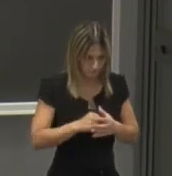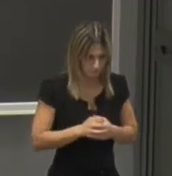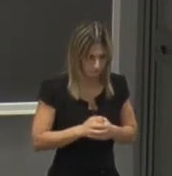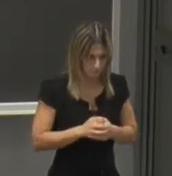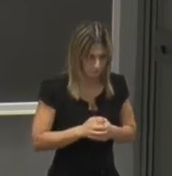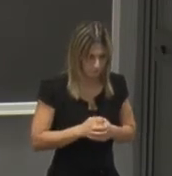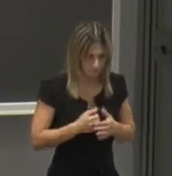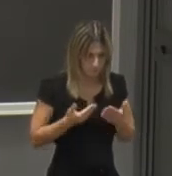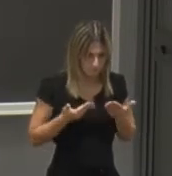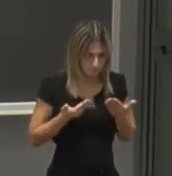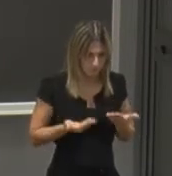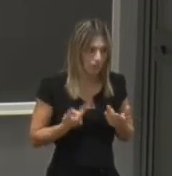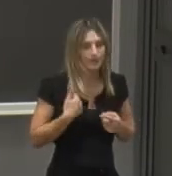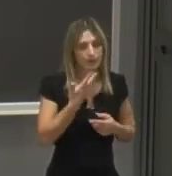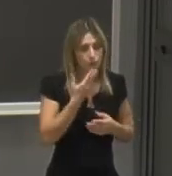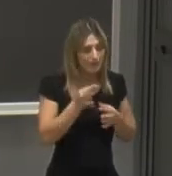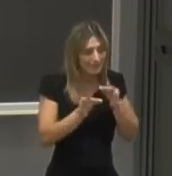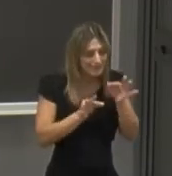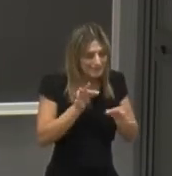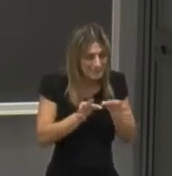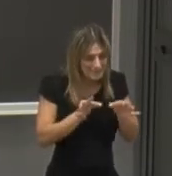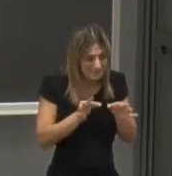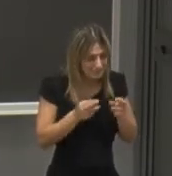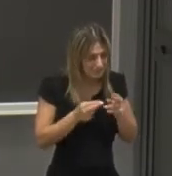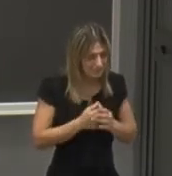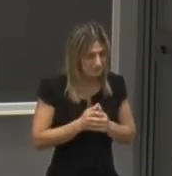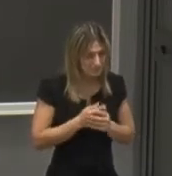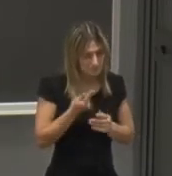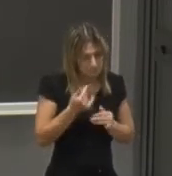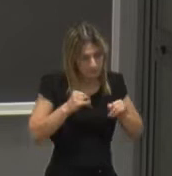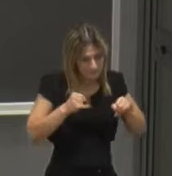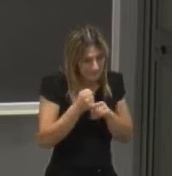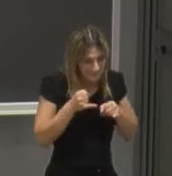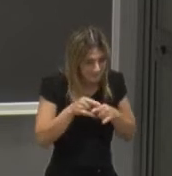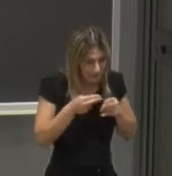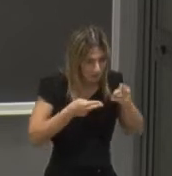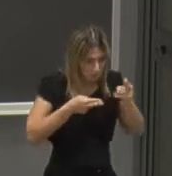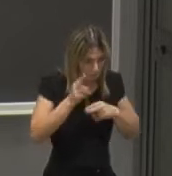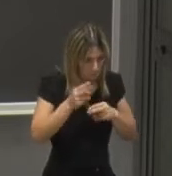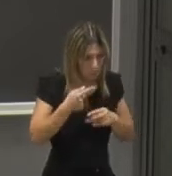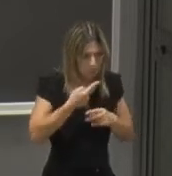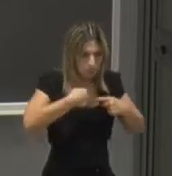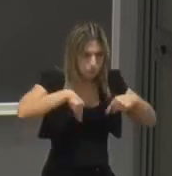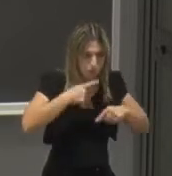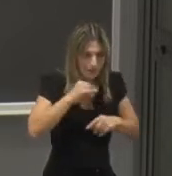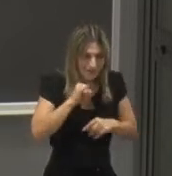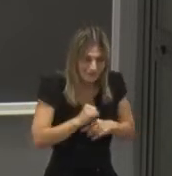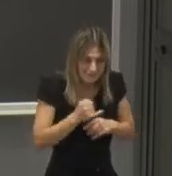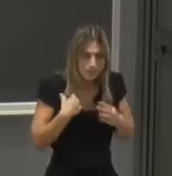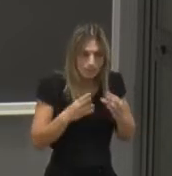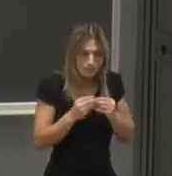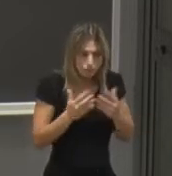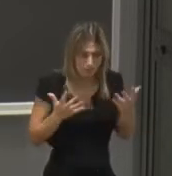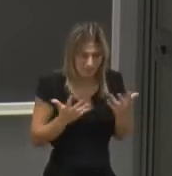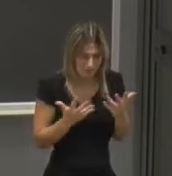ora passo a descrivervi un pochino più dettagliatamente chi siamo e che cosa